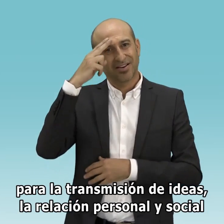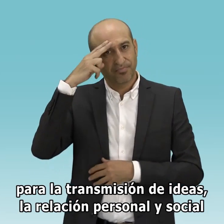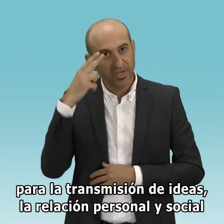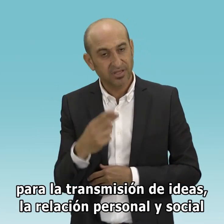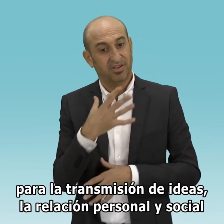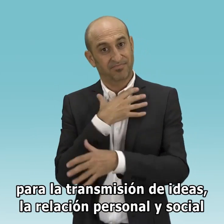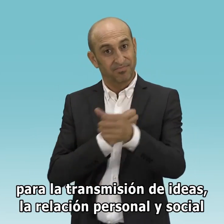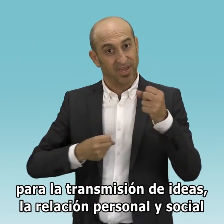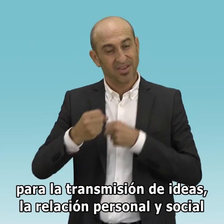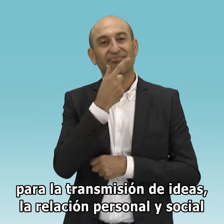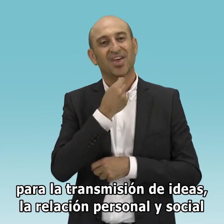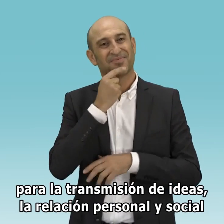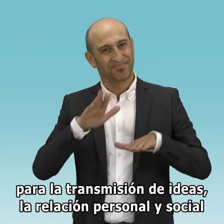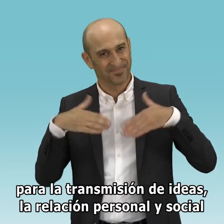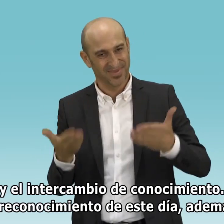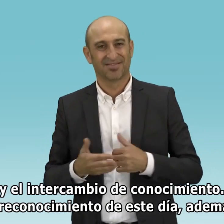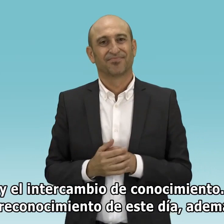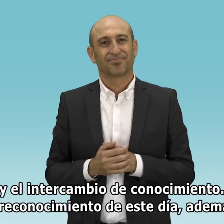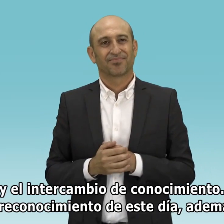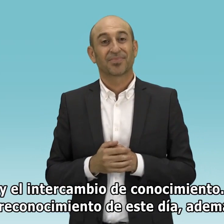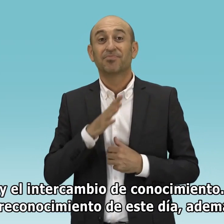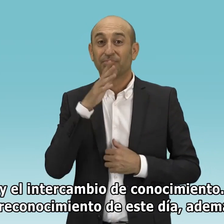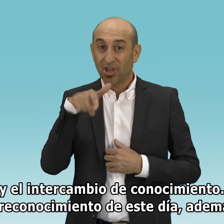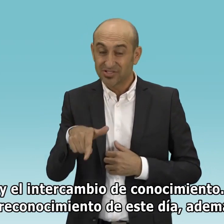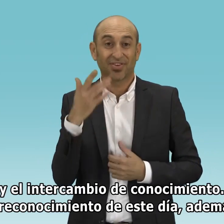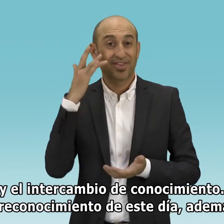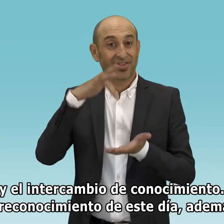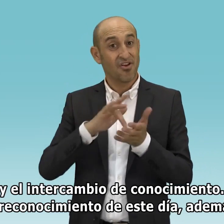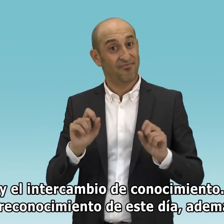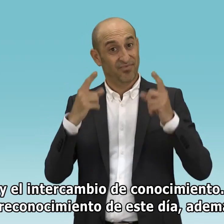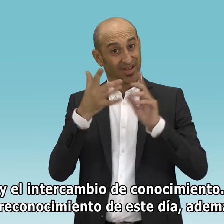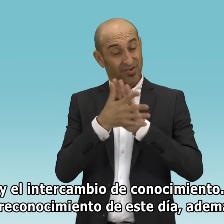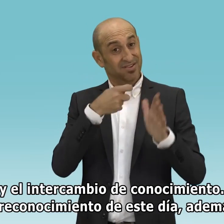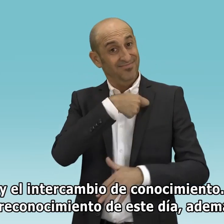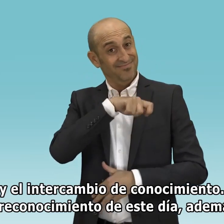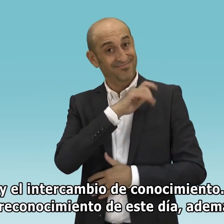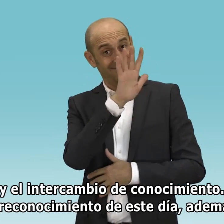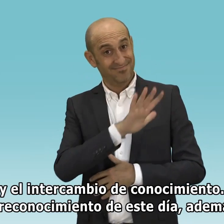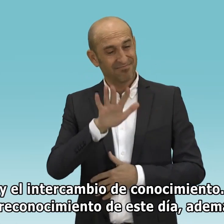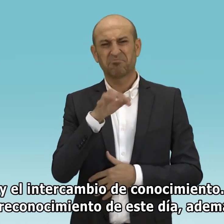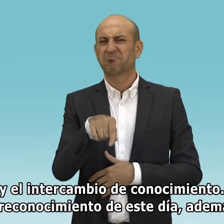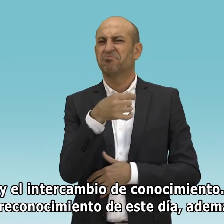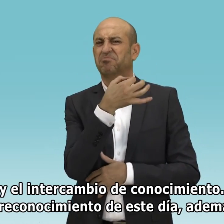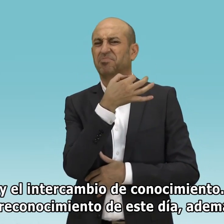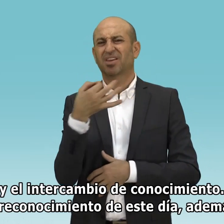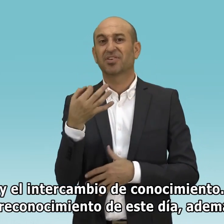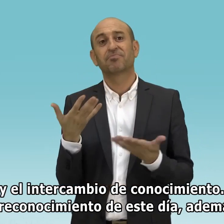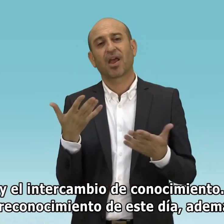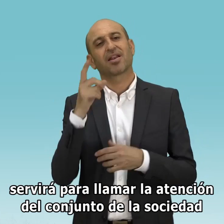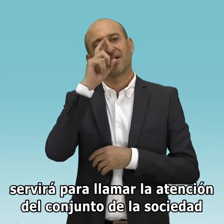la relación personal y social y el intercambio de conocimiento. El reconocimiento de este día, además,